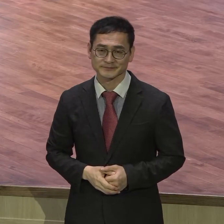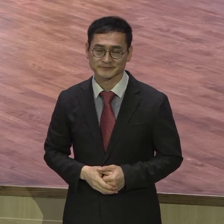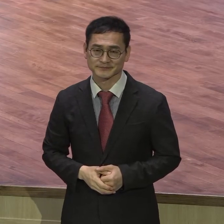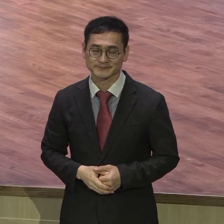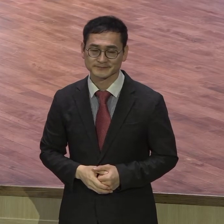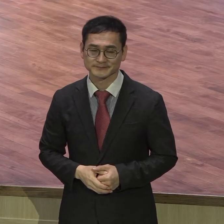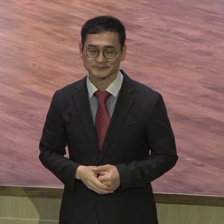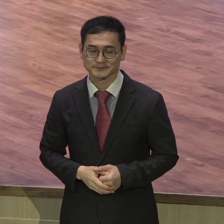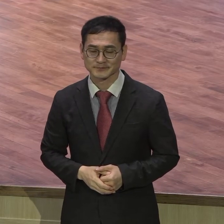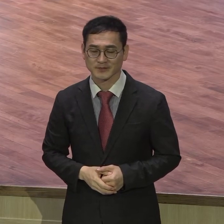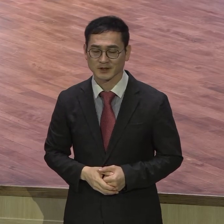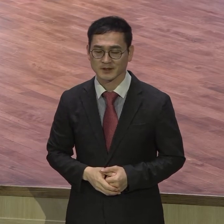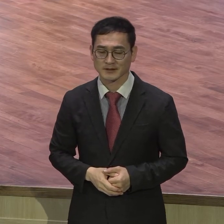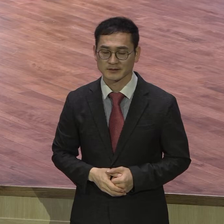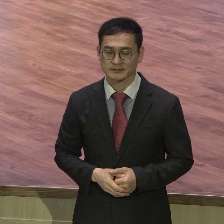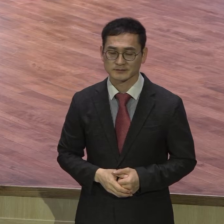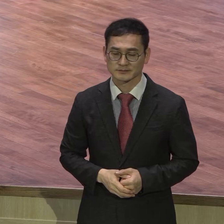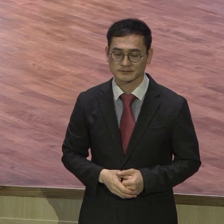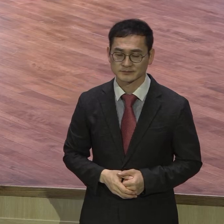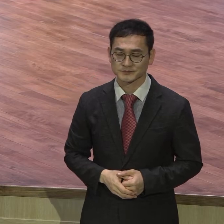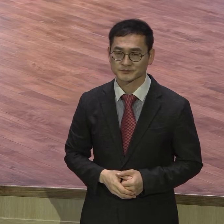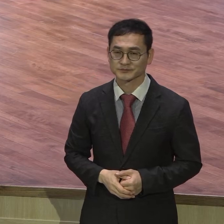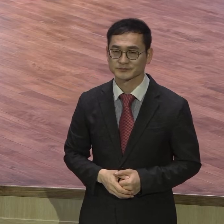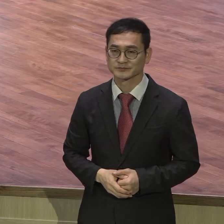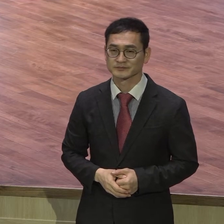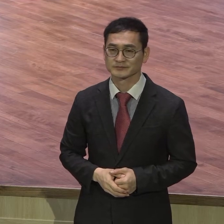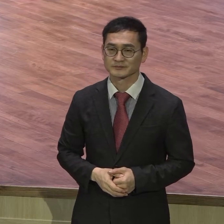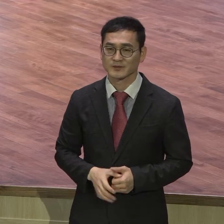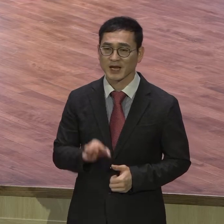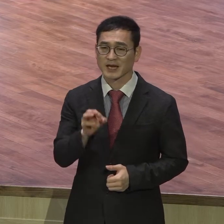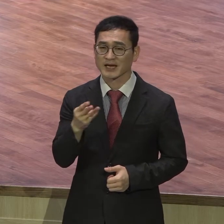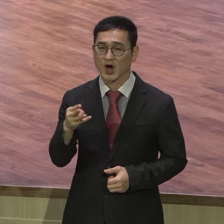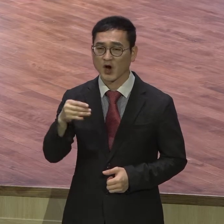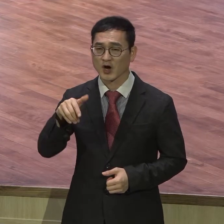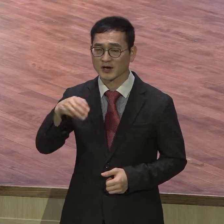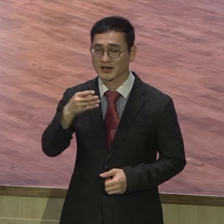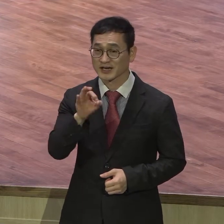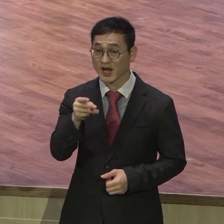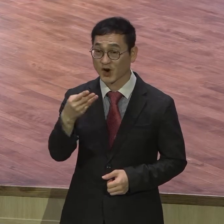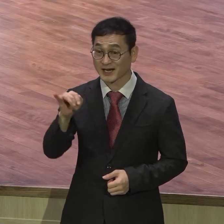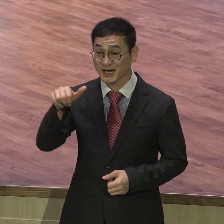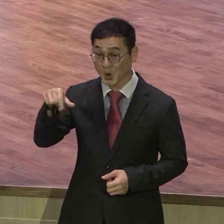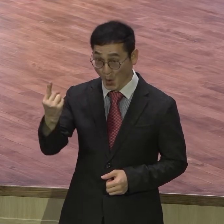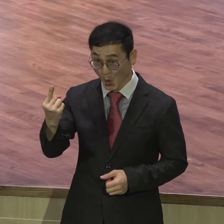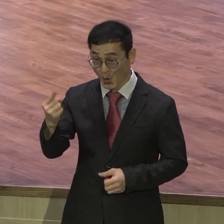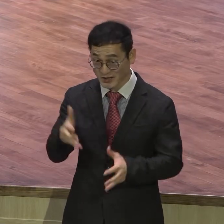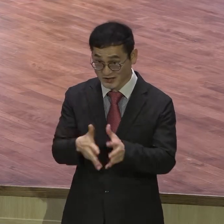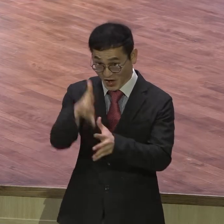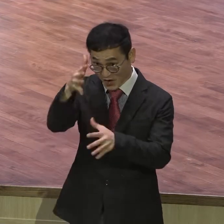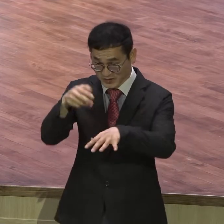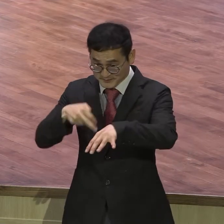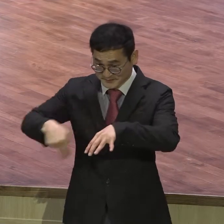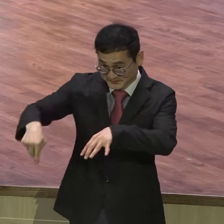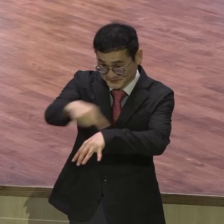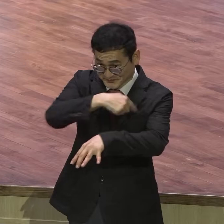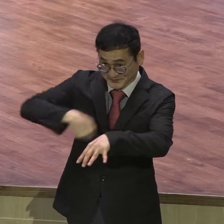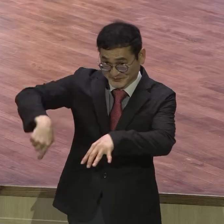무장을 하지 않고 마치 여리구를 무너뜨렸듯이 그렇게 걸어가기만 해도 얻을 수 있어요. 여리구